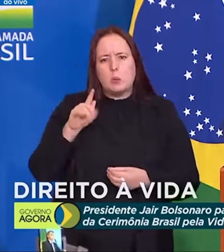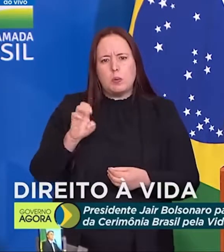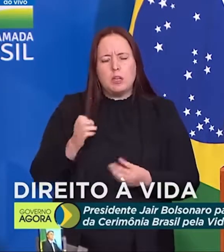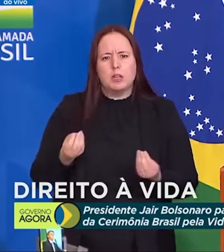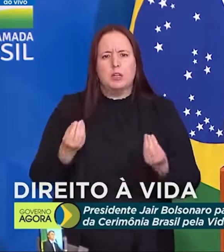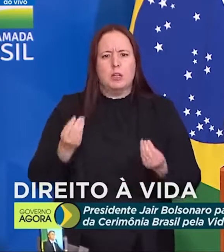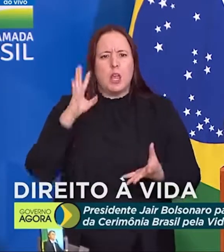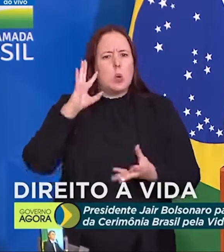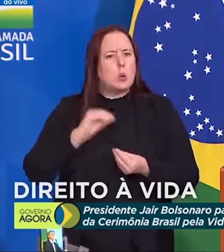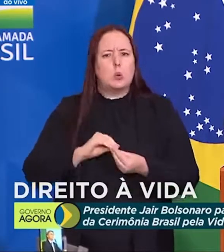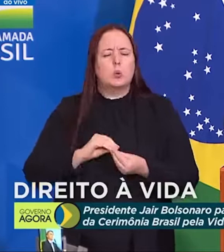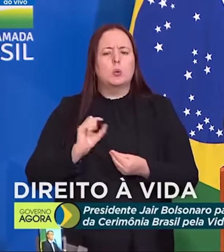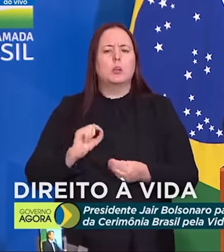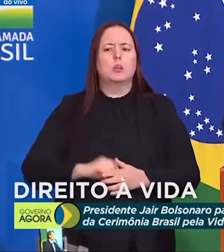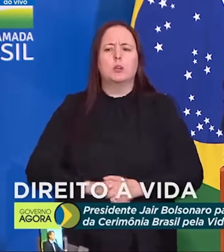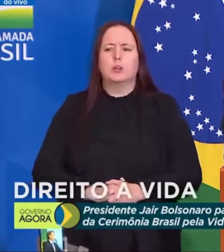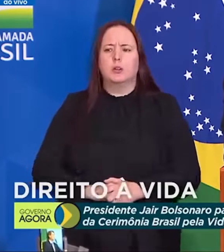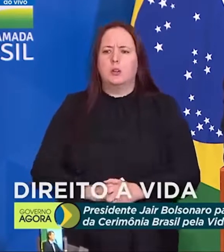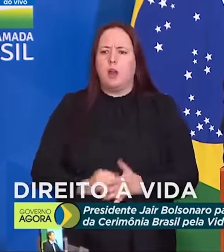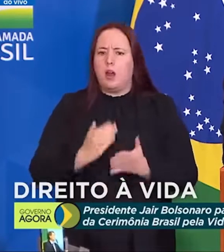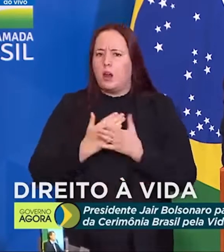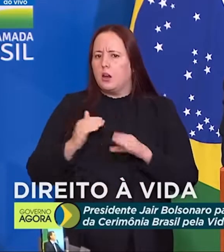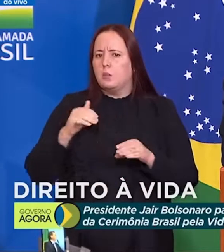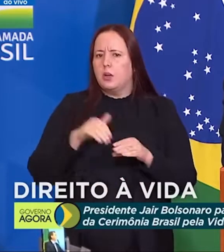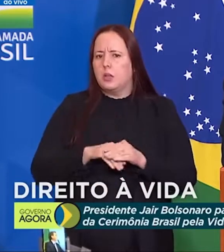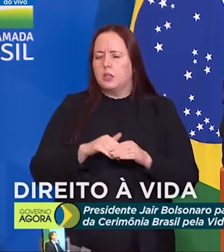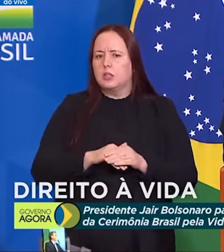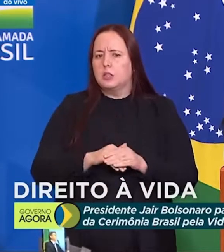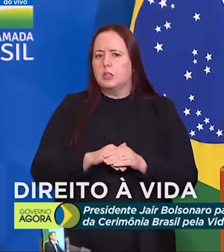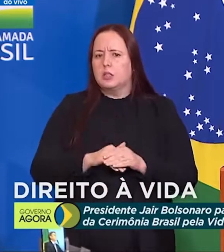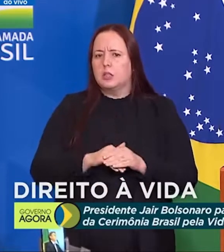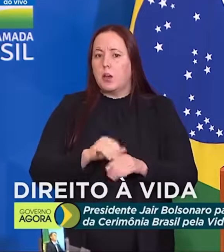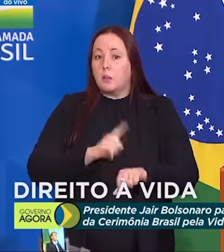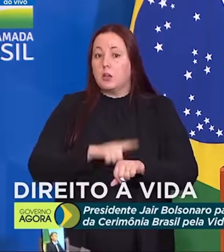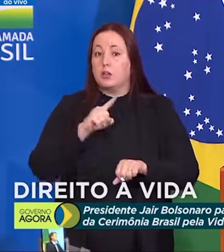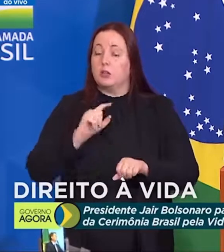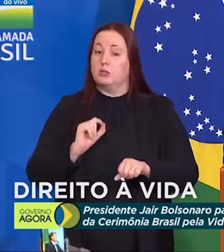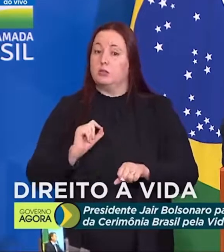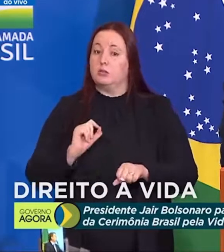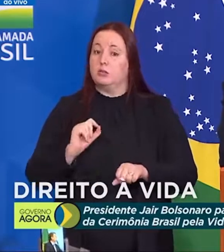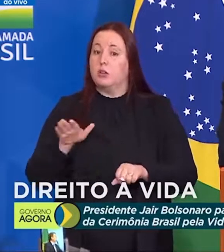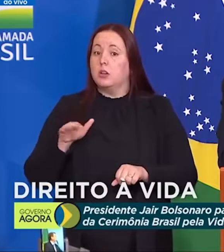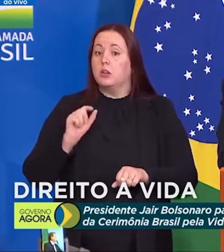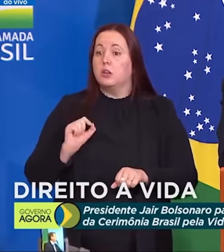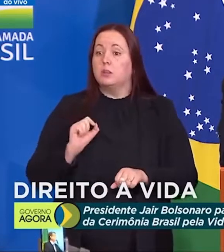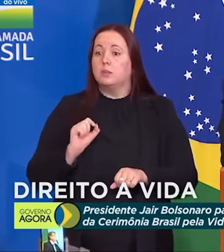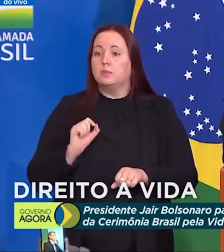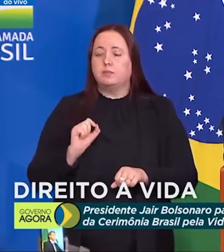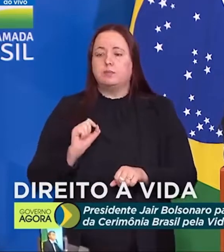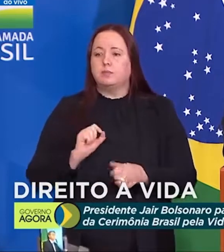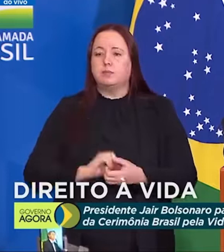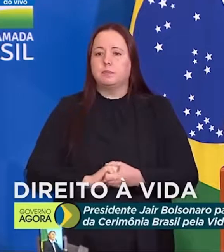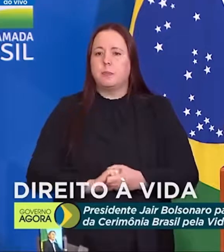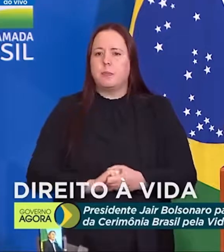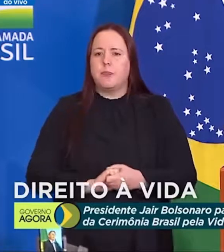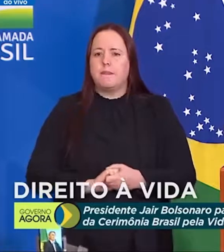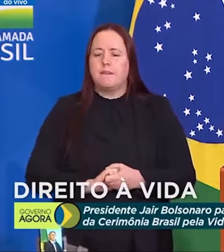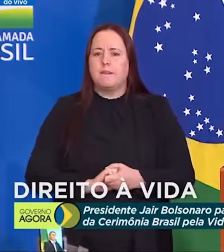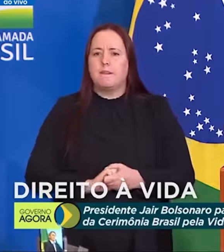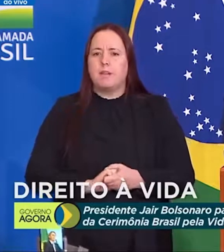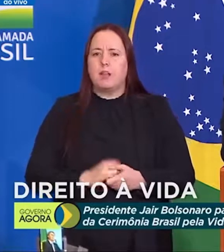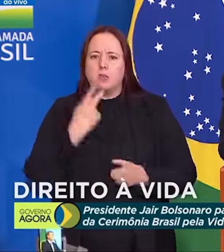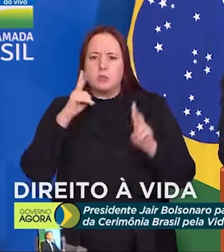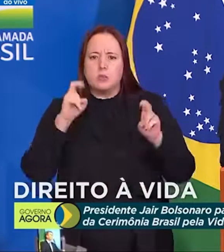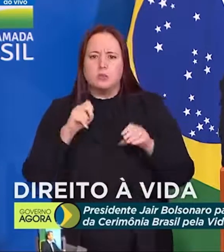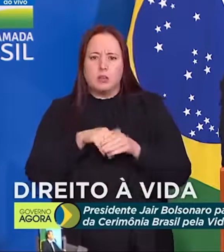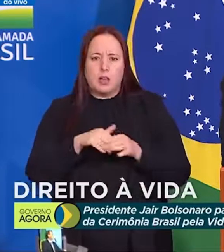indireta. Acabou as eleições, imediatamente seus chefes de Estado devem reconhecer o ganhador das eleições,